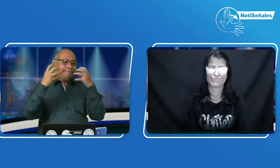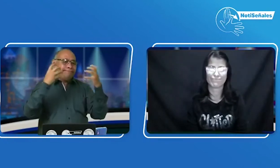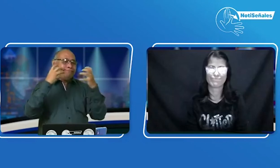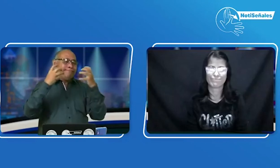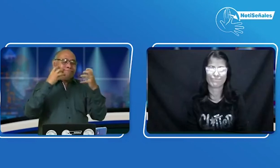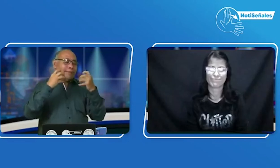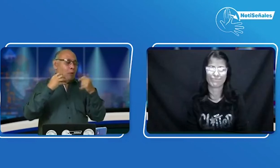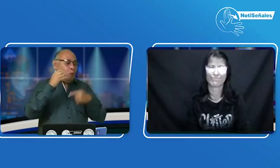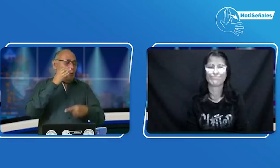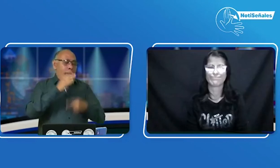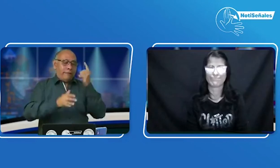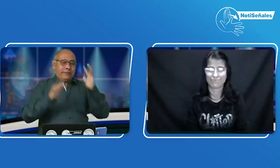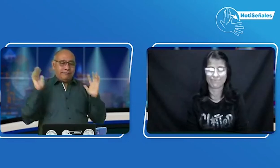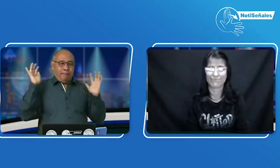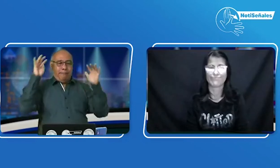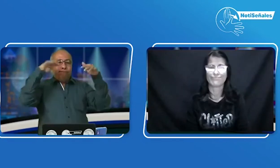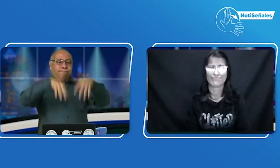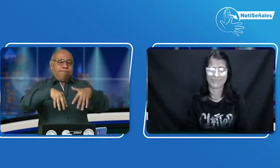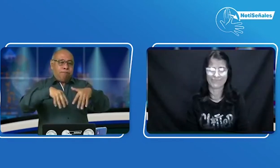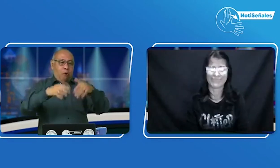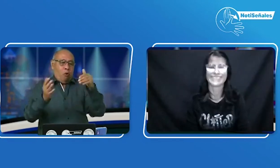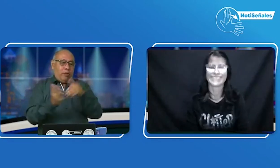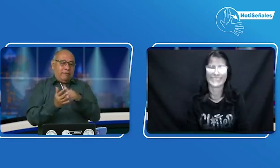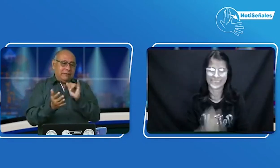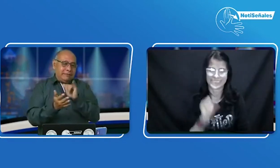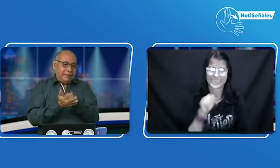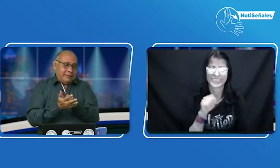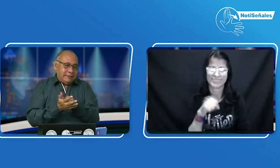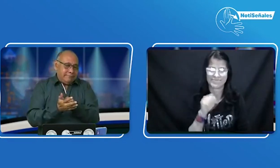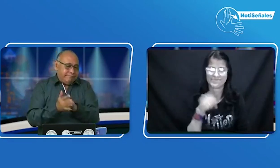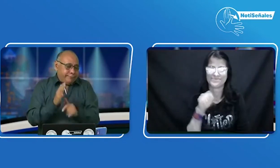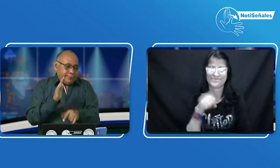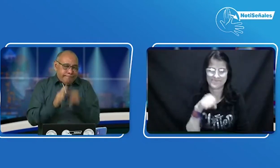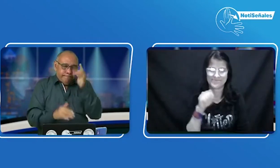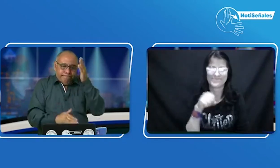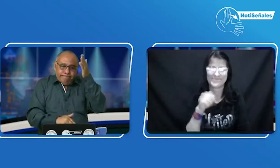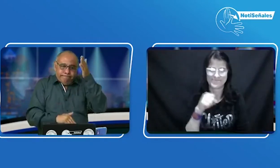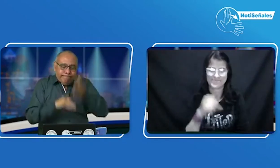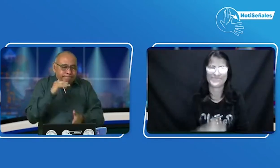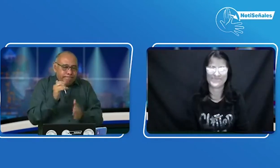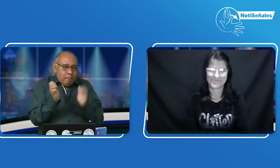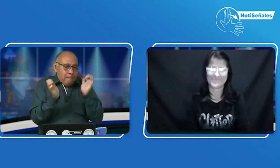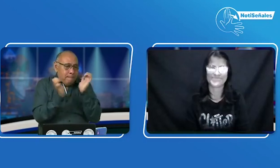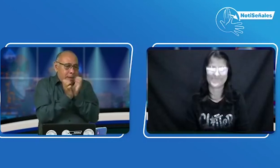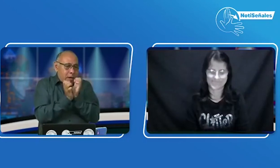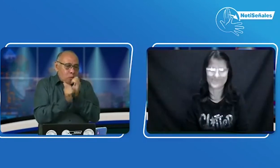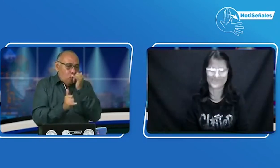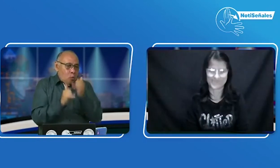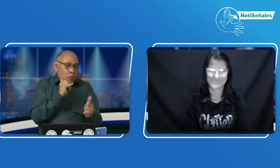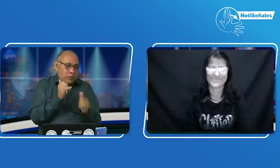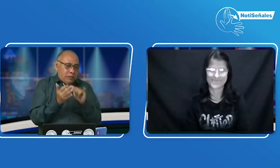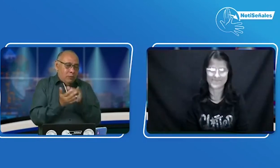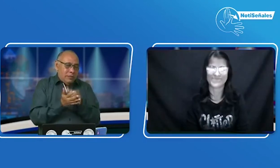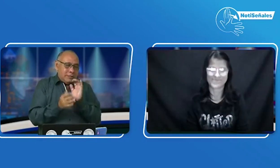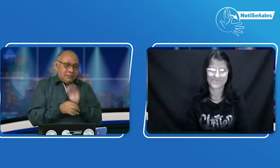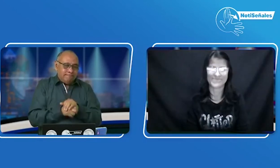ha salido, sabemos la preocupación de todos y que nos han dicho, pues vamos a hacer entonces un segundo plantón y vamos a ver... Sí, así es.